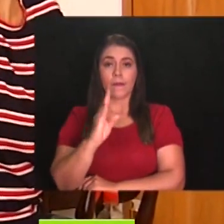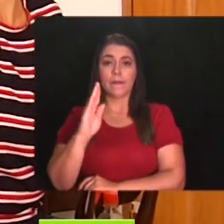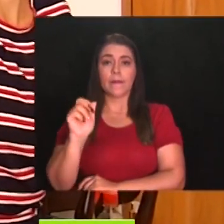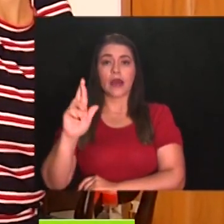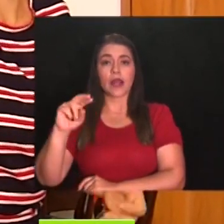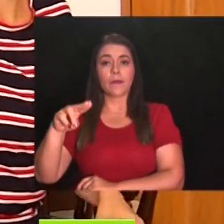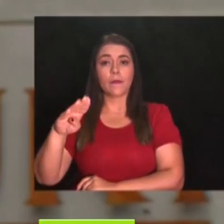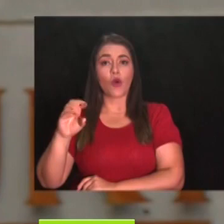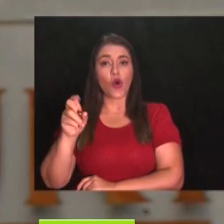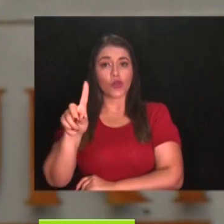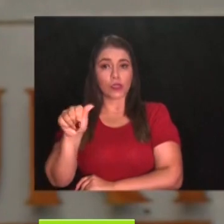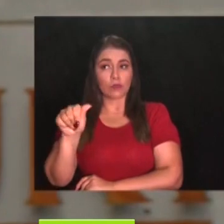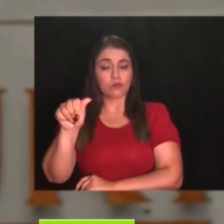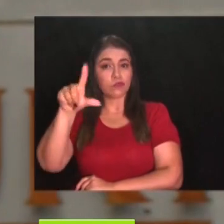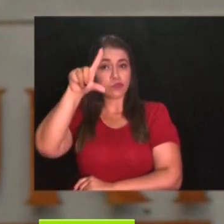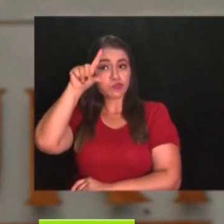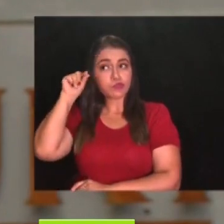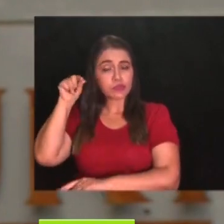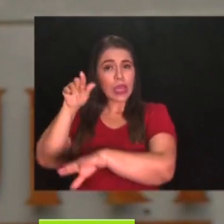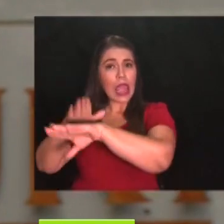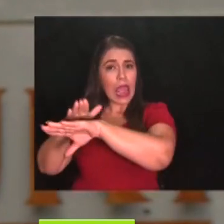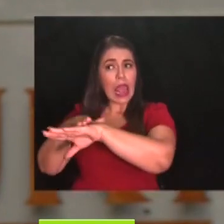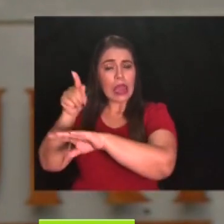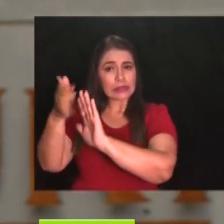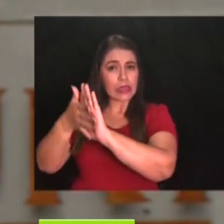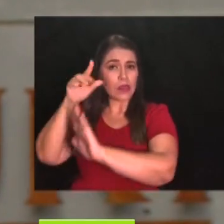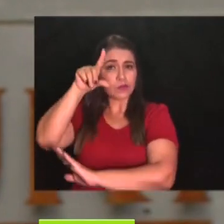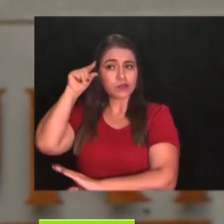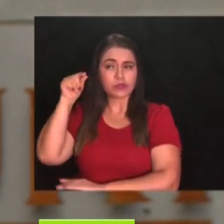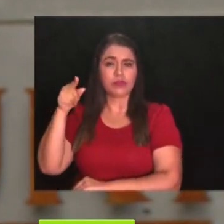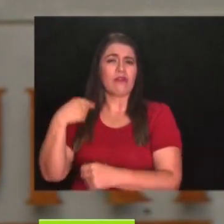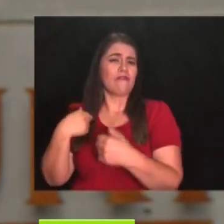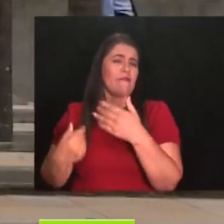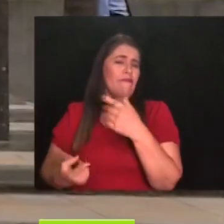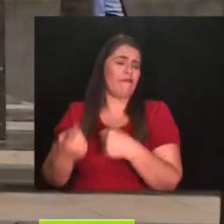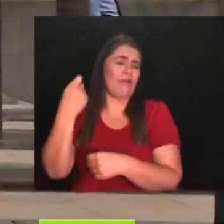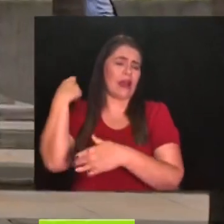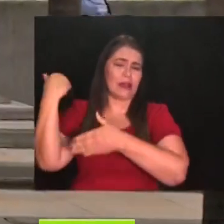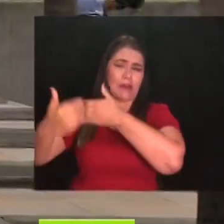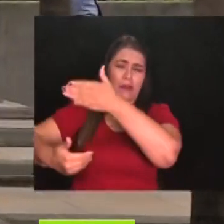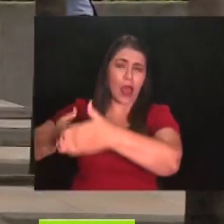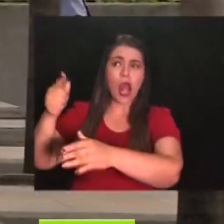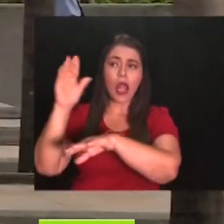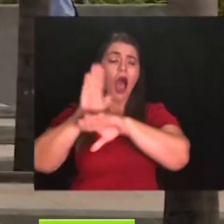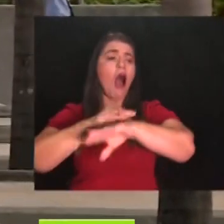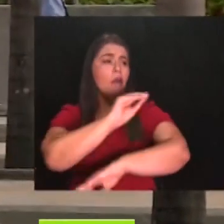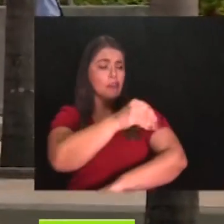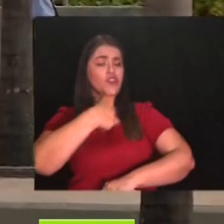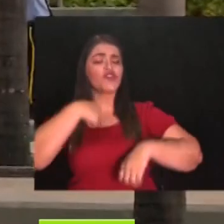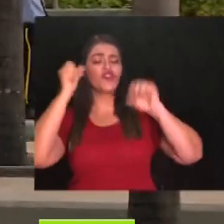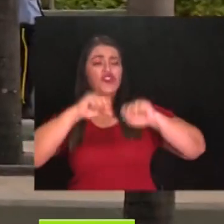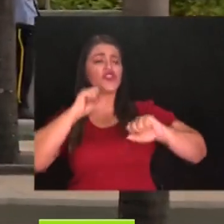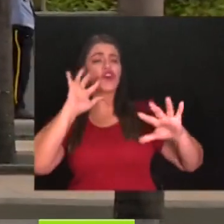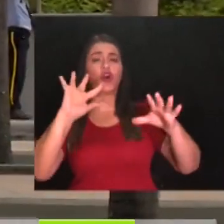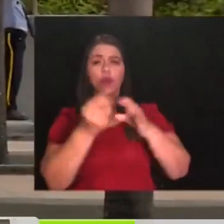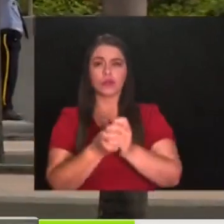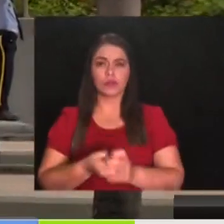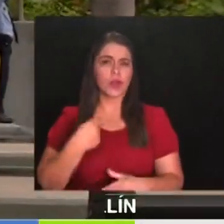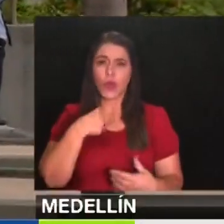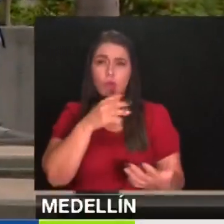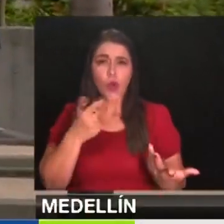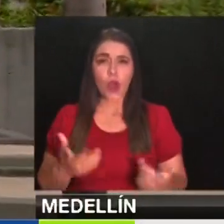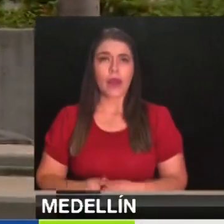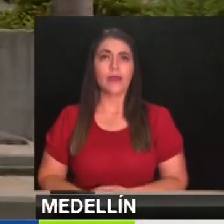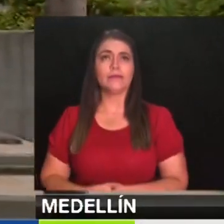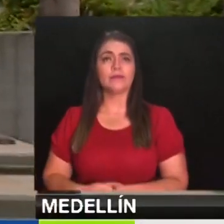inclusión, falta mucho. Desde 1994, John Gutiérrez ha sido el único perito intérprete jurídico en